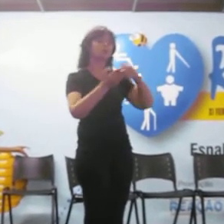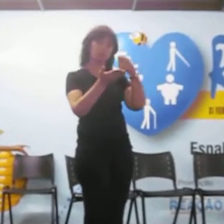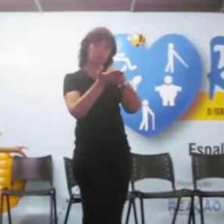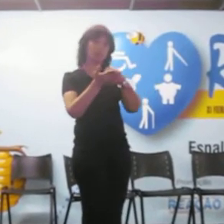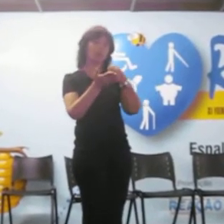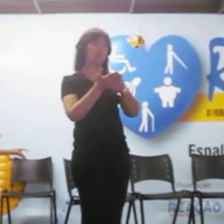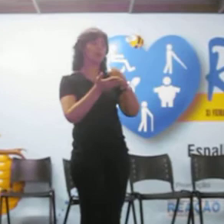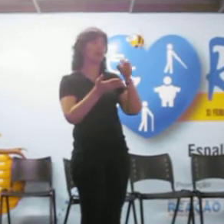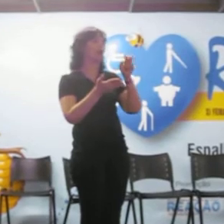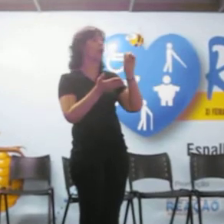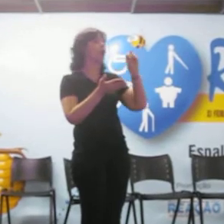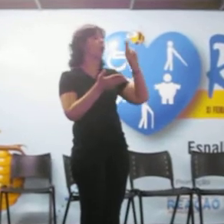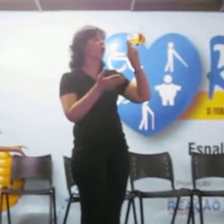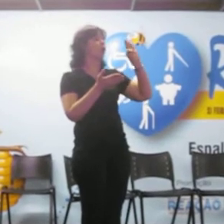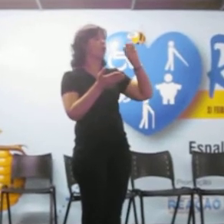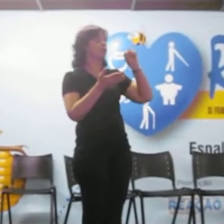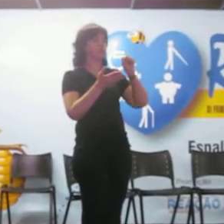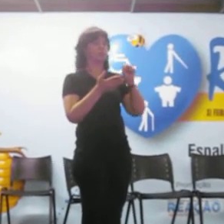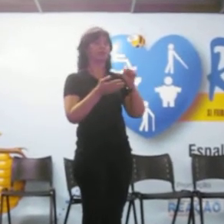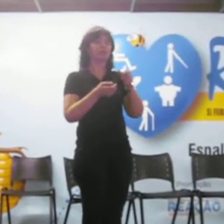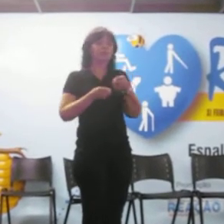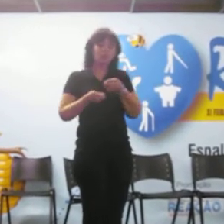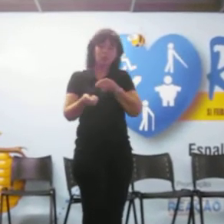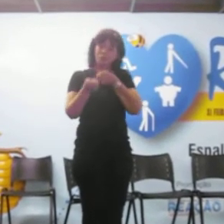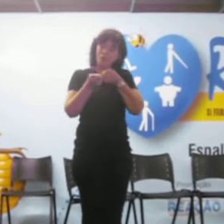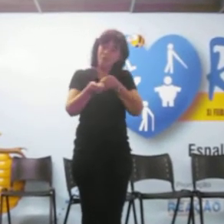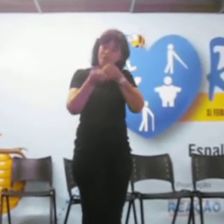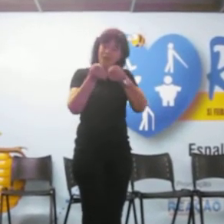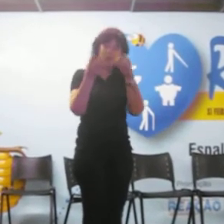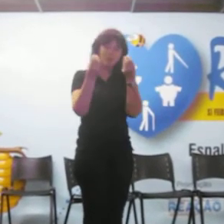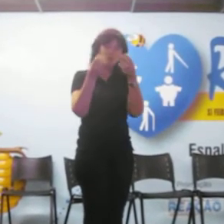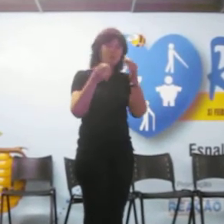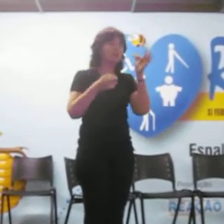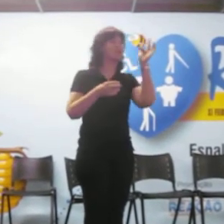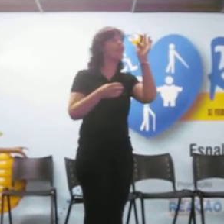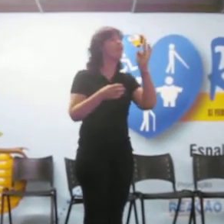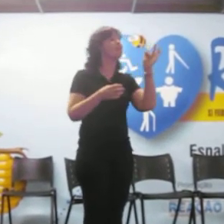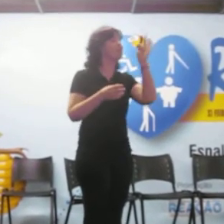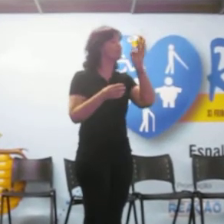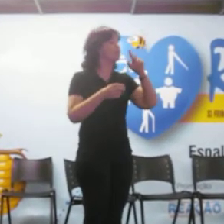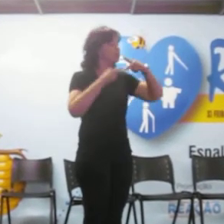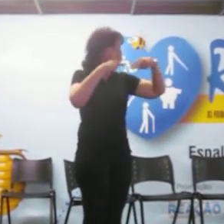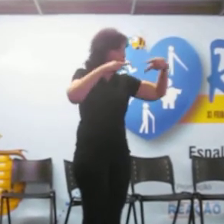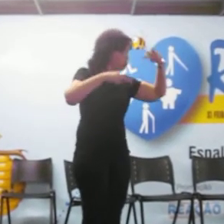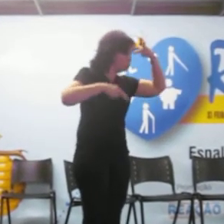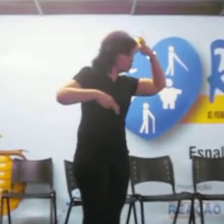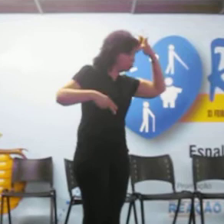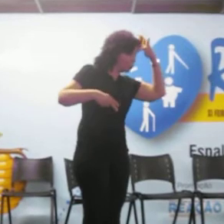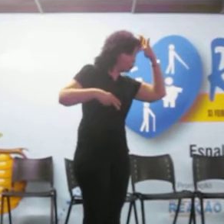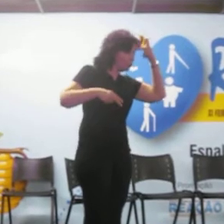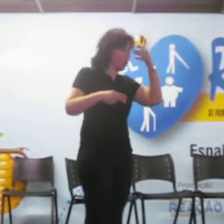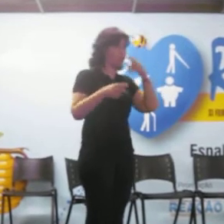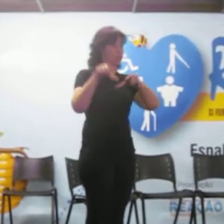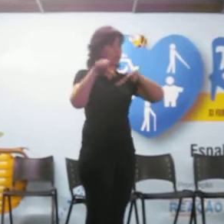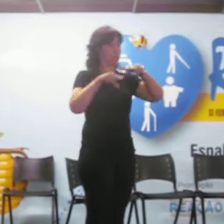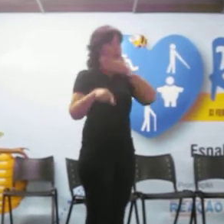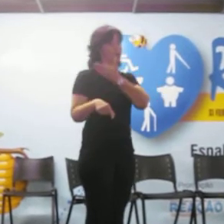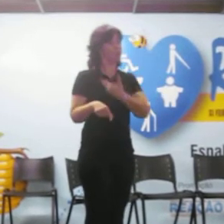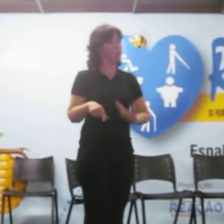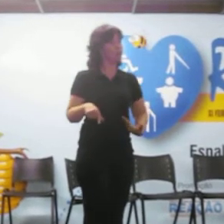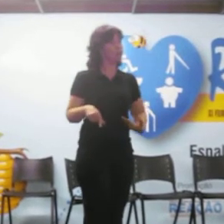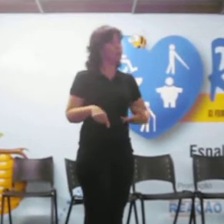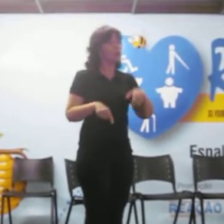bastante nosso amigo Fernando ali E demais integrantes do governo No sentido de fazê-los lembrar, como nossos amigos diziam aqui É